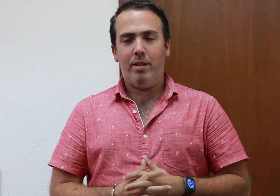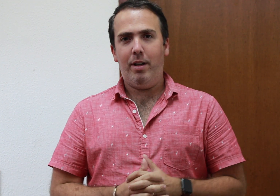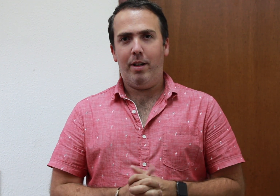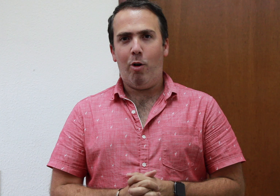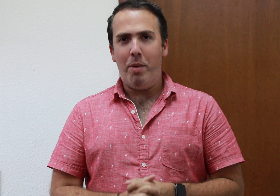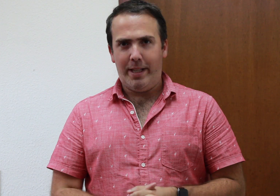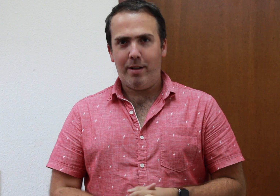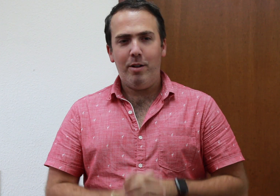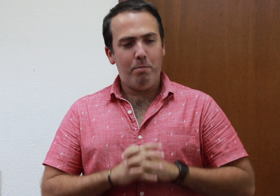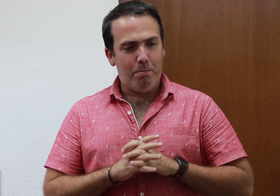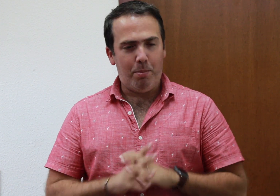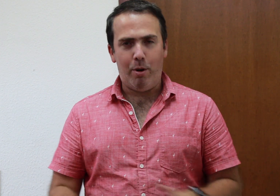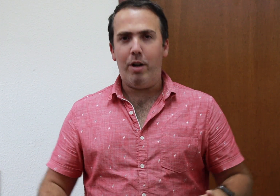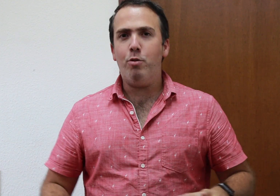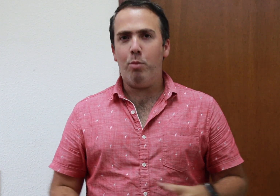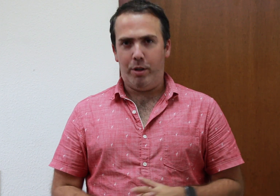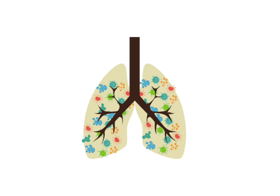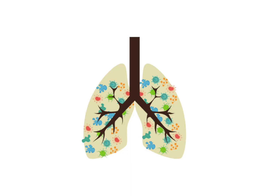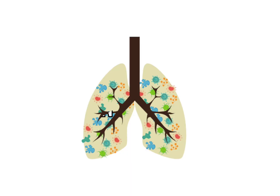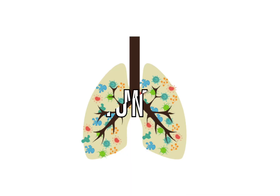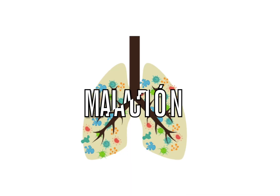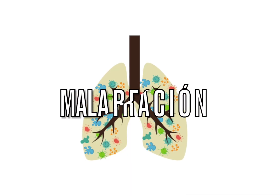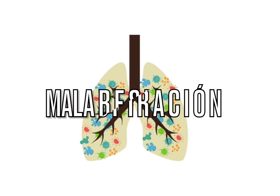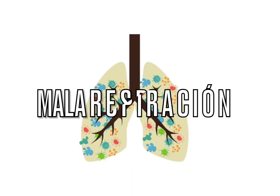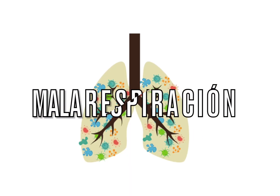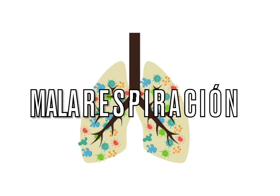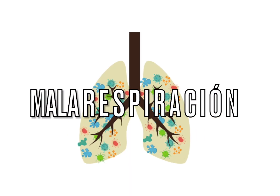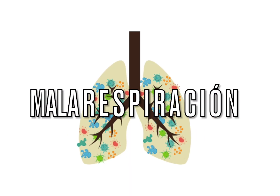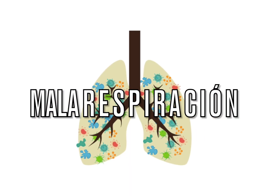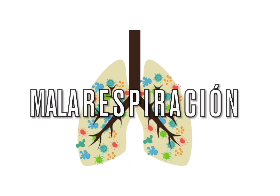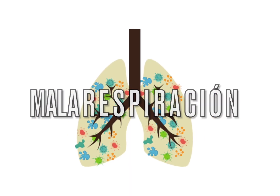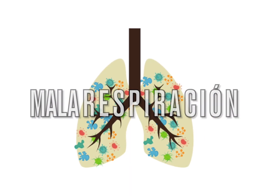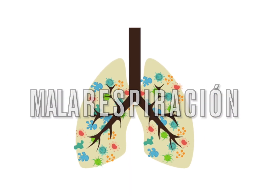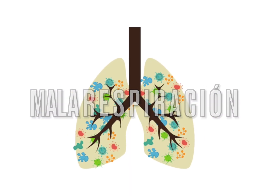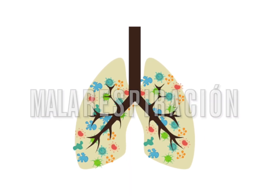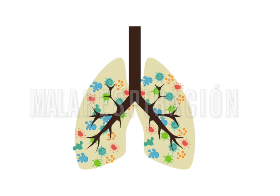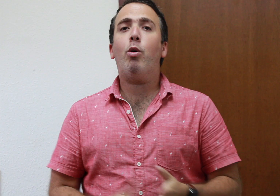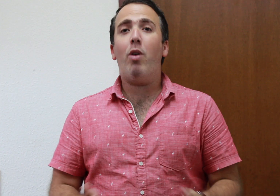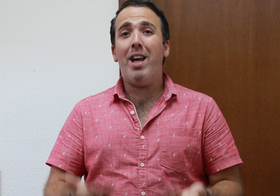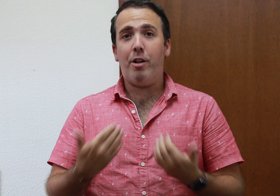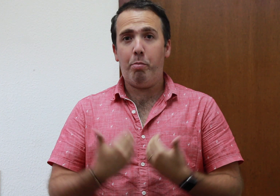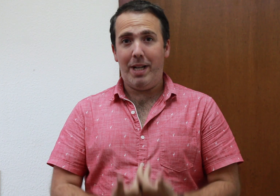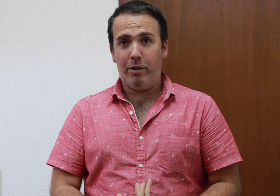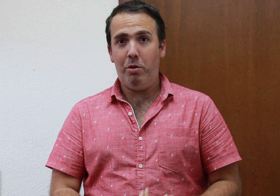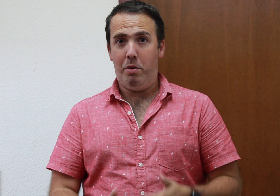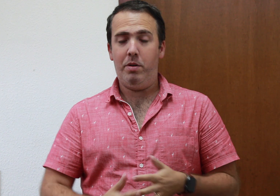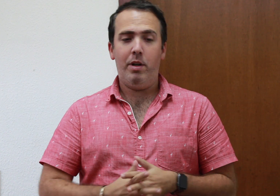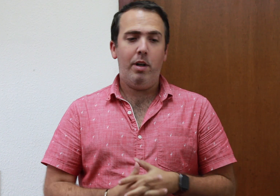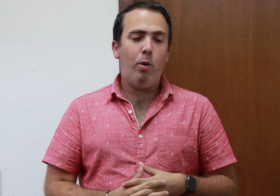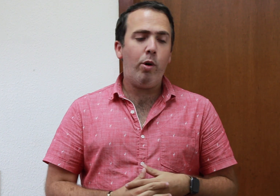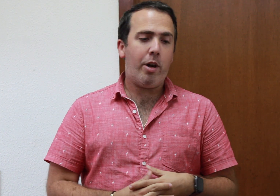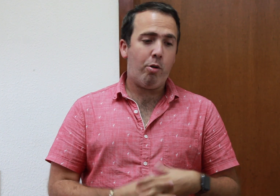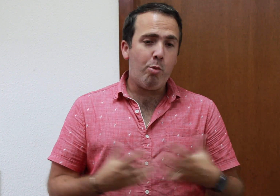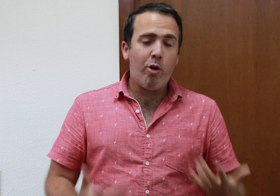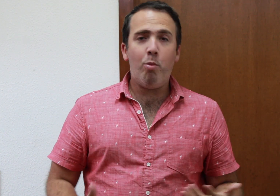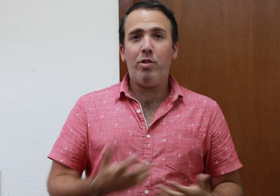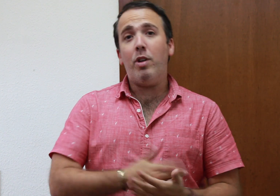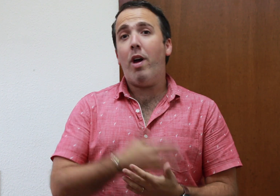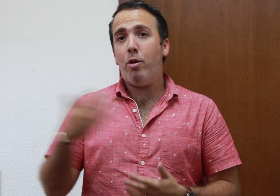cometer por ningún motivo. El error número uno va relacionado con la respiración. Un error muy común si no hay